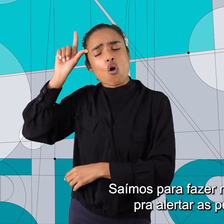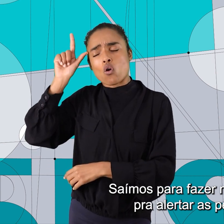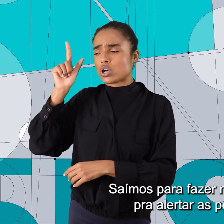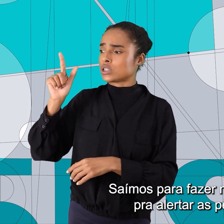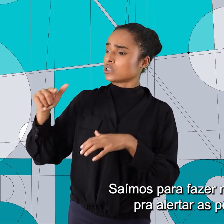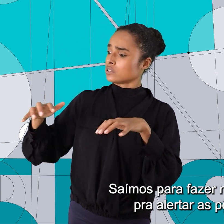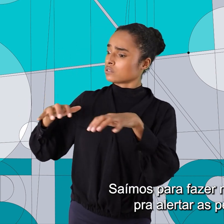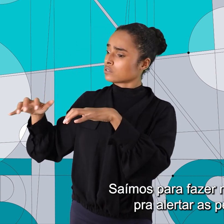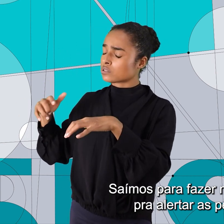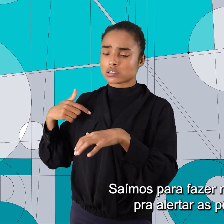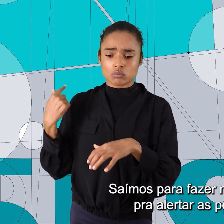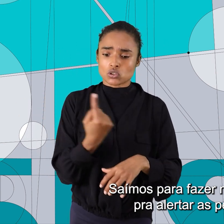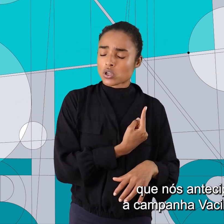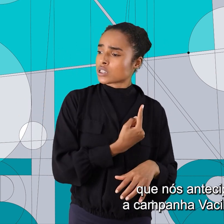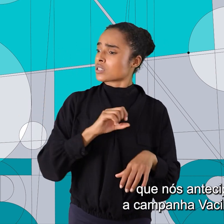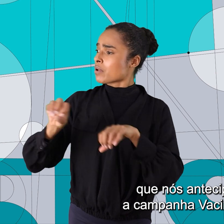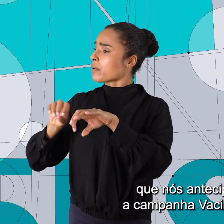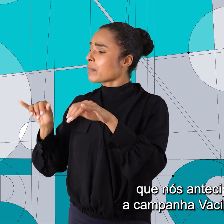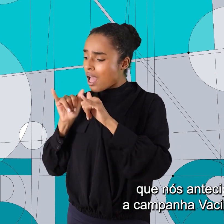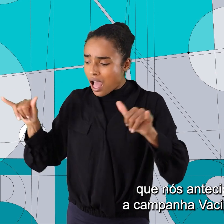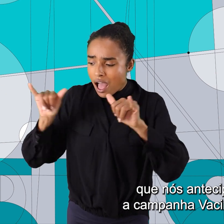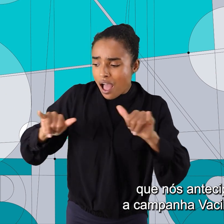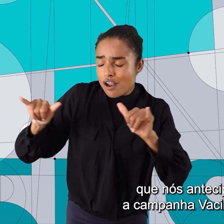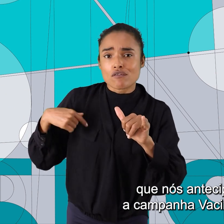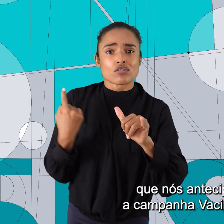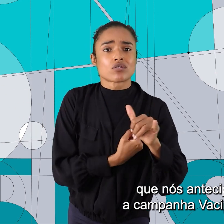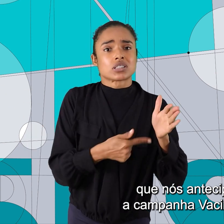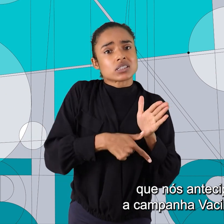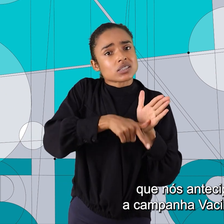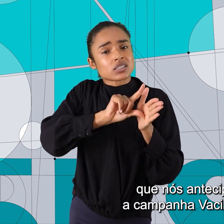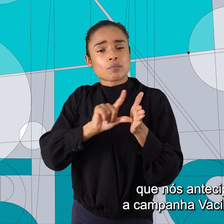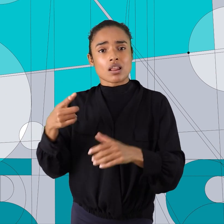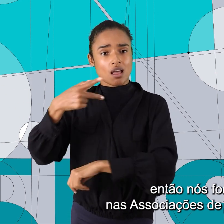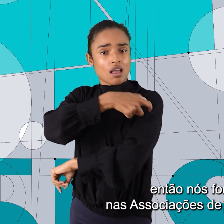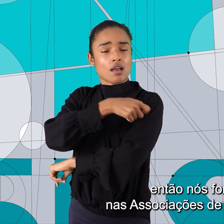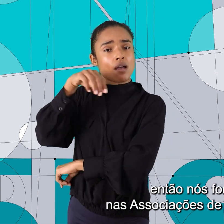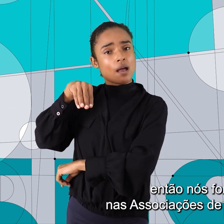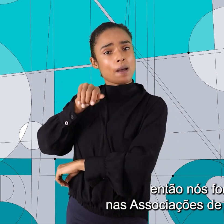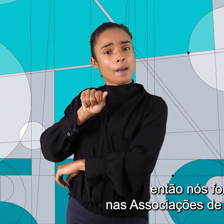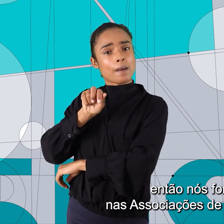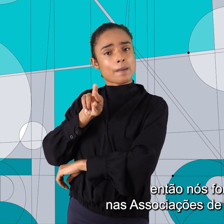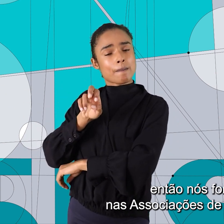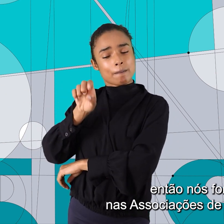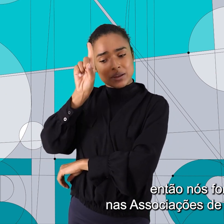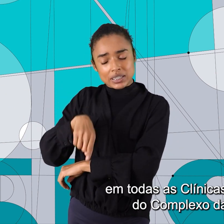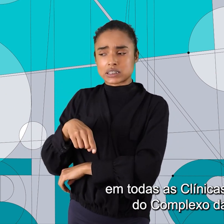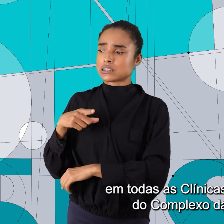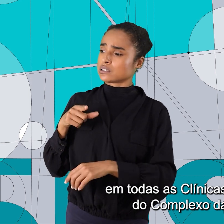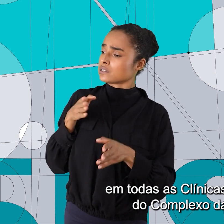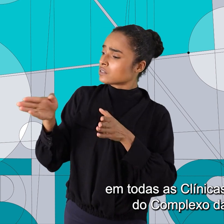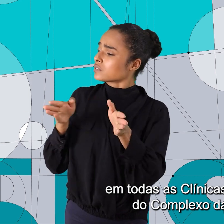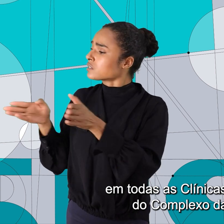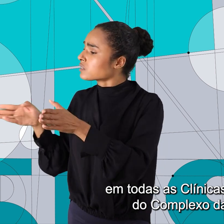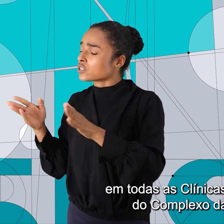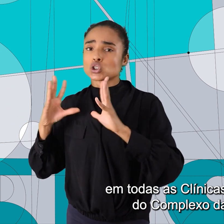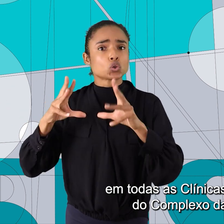mobilização para alertar as pessoas que nós antecipamos a campanha Vacina Maré. Então nós fomos nas associações de moradores de todas as